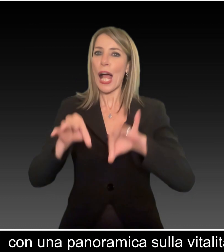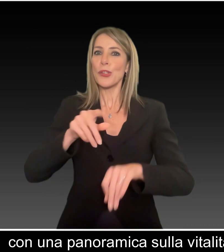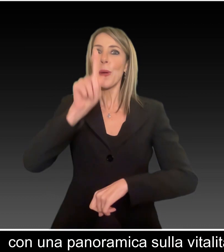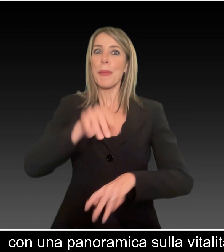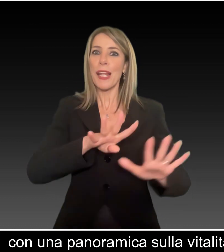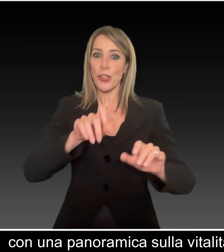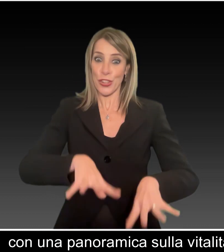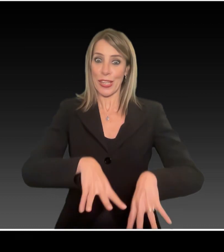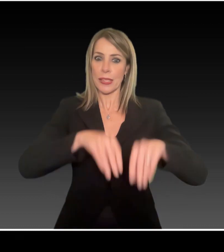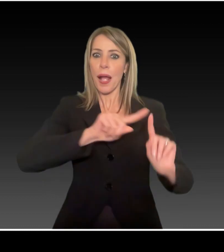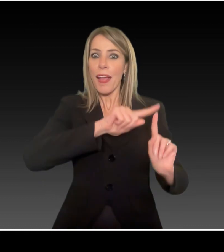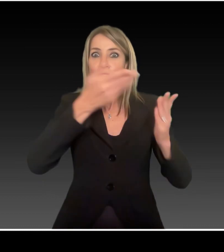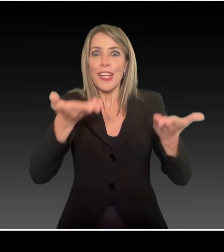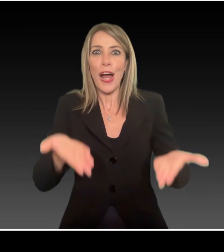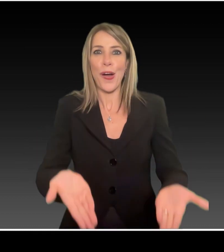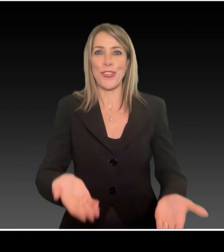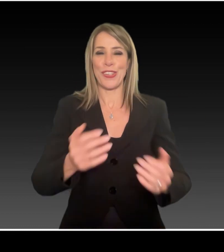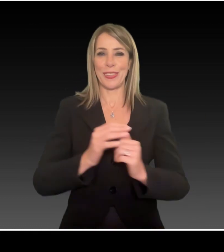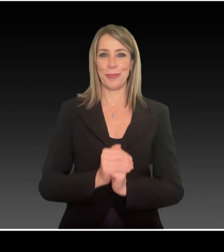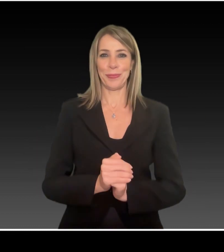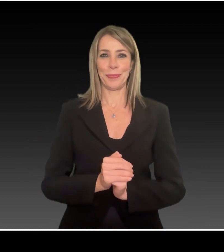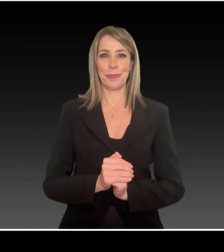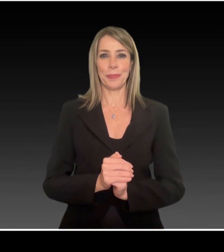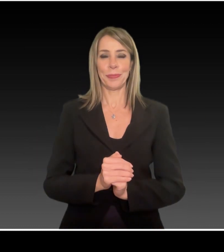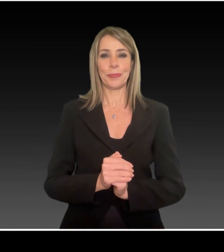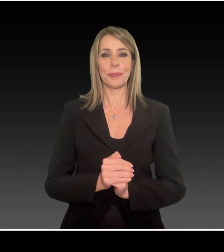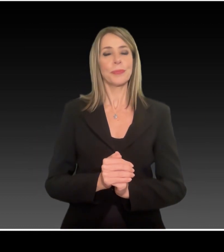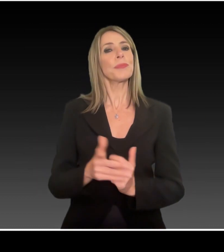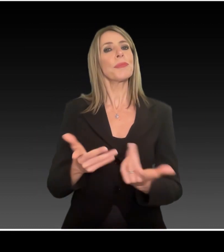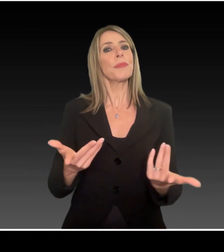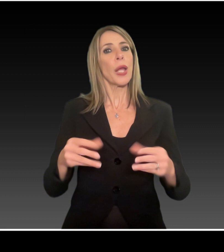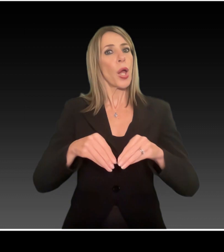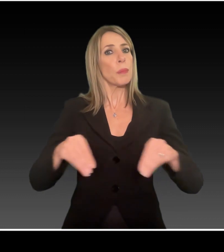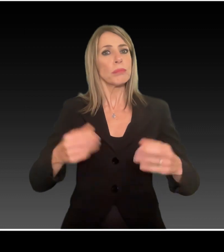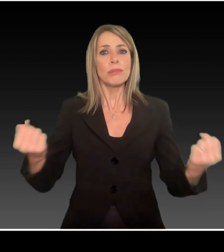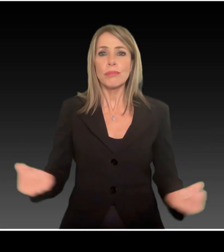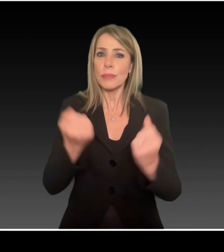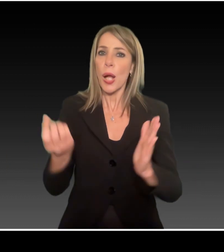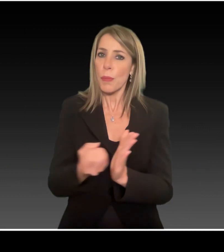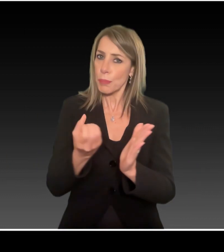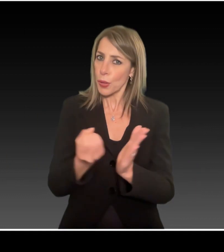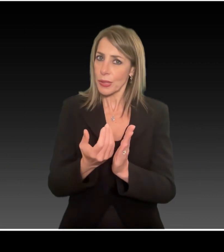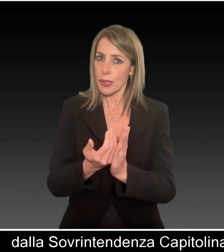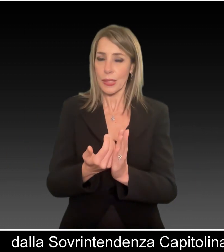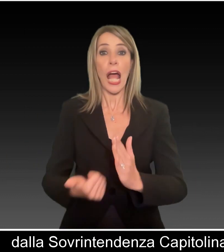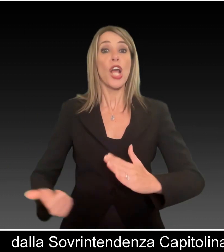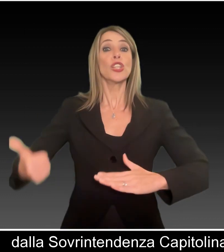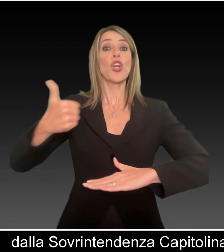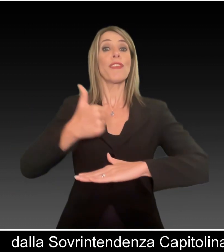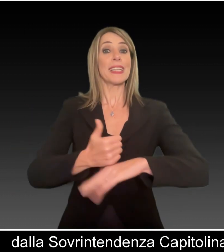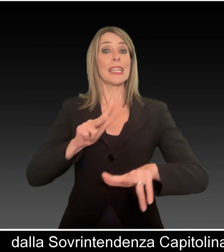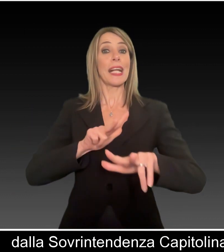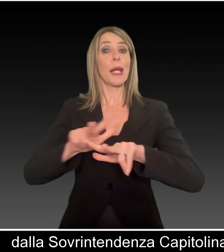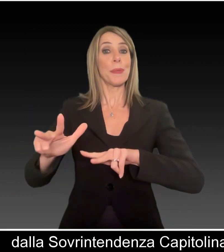del teatro classico del primo novecento fino ai nostri giorni. L'esposizione è promossa e prodotta dalla